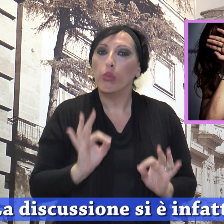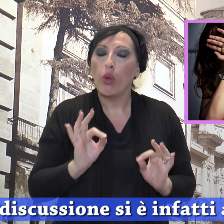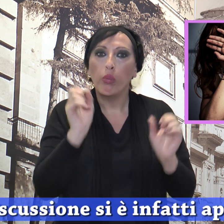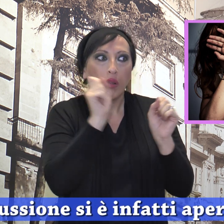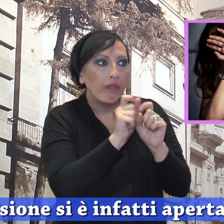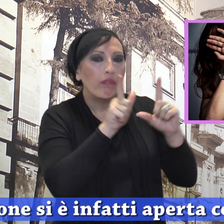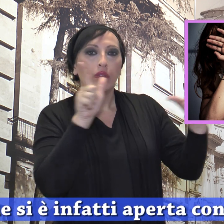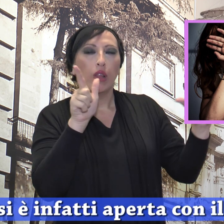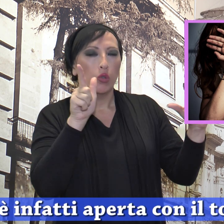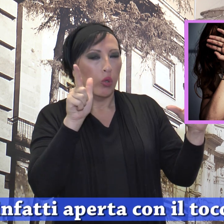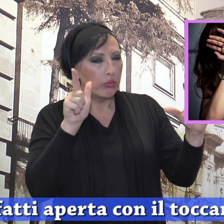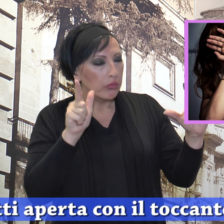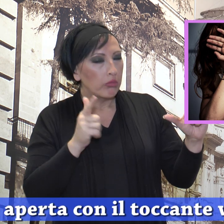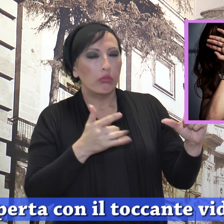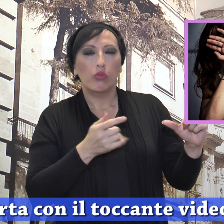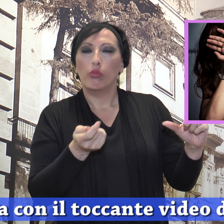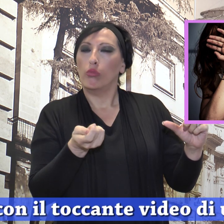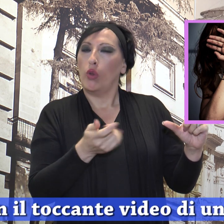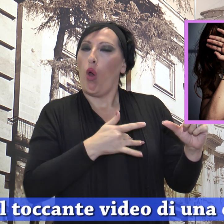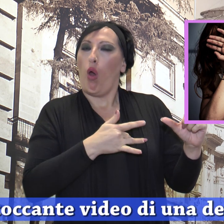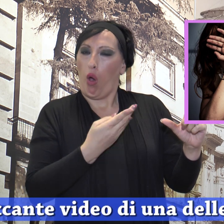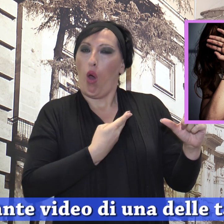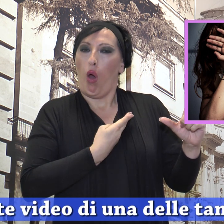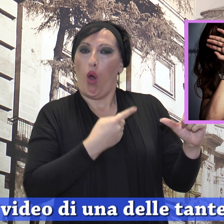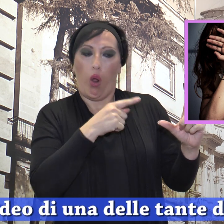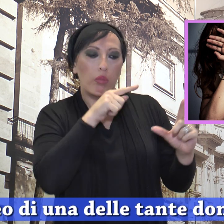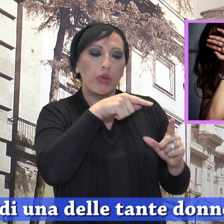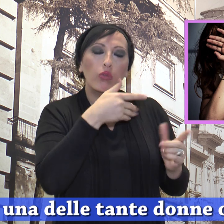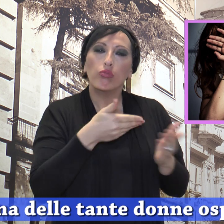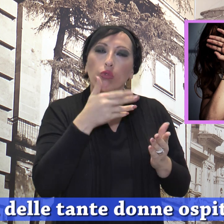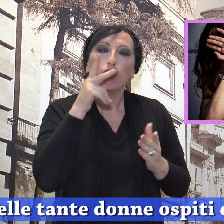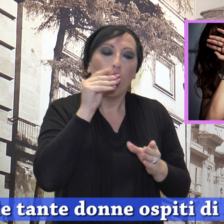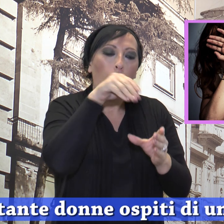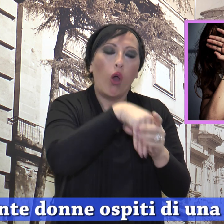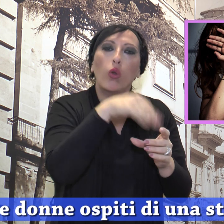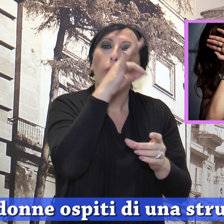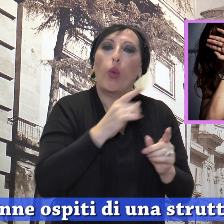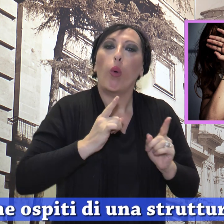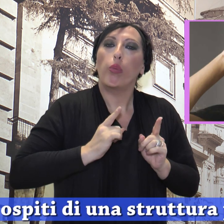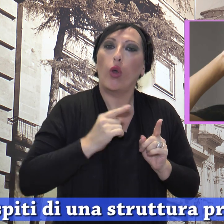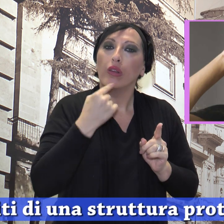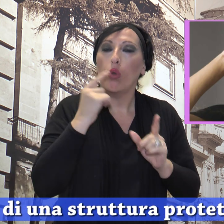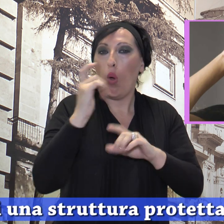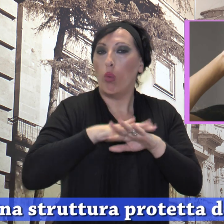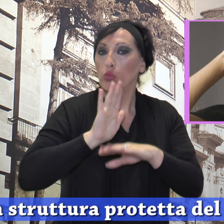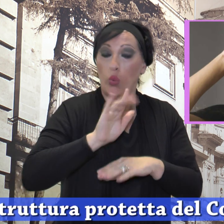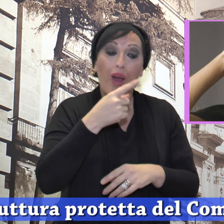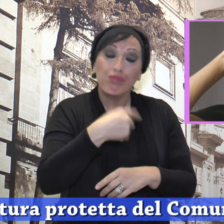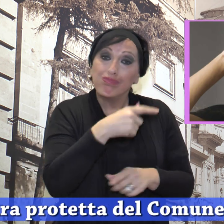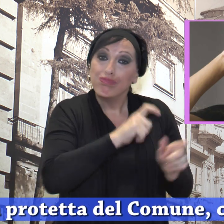di una delle tante donne ospiti di una struttura protetta del Comune che ha raccontato del proprio